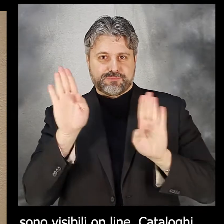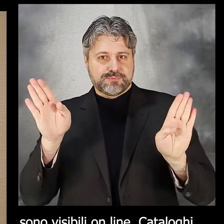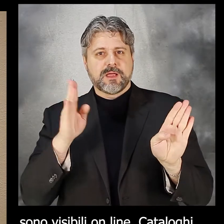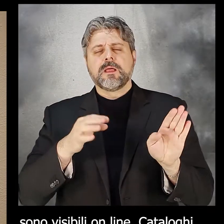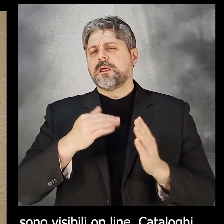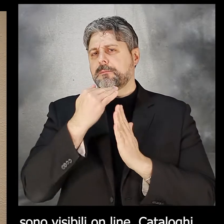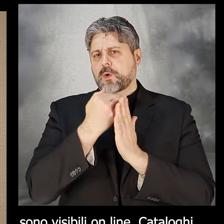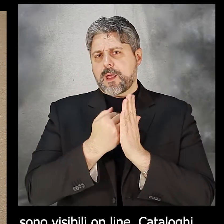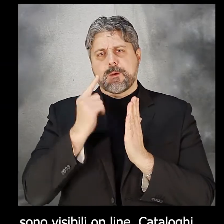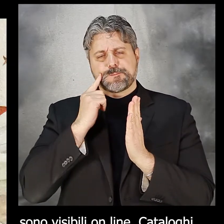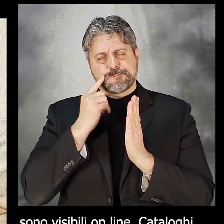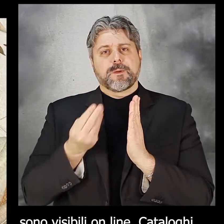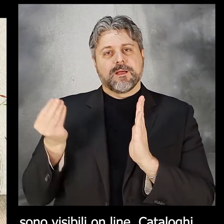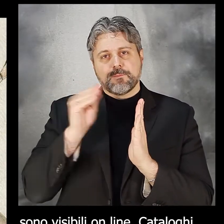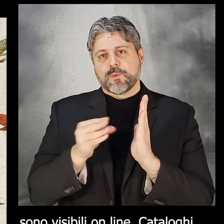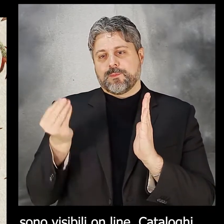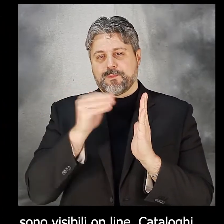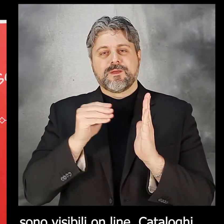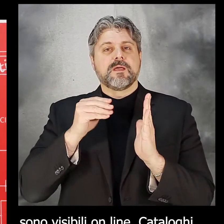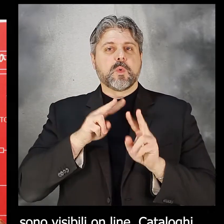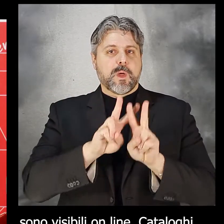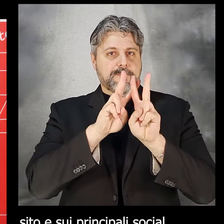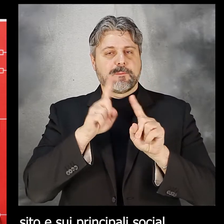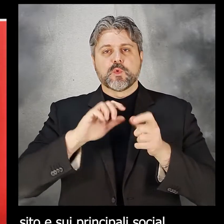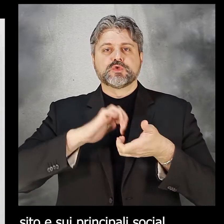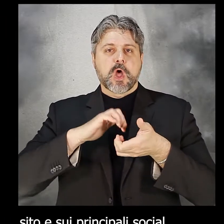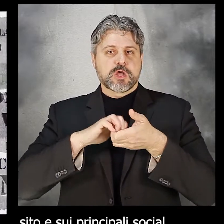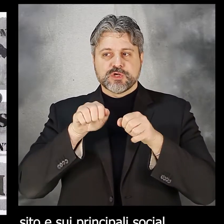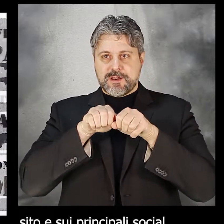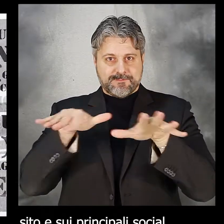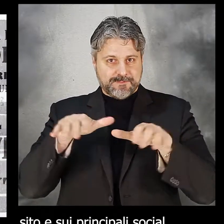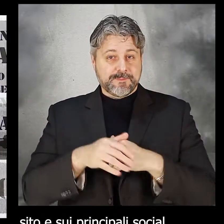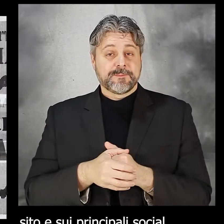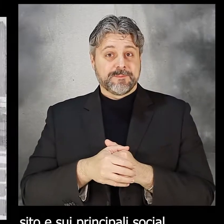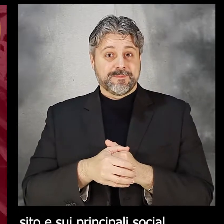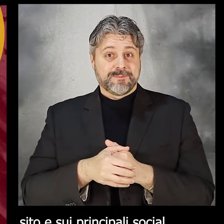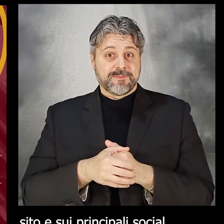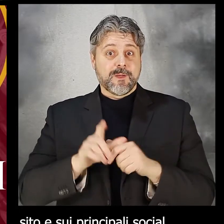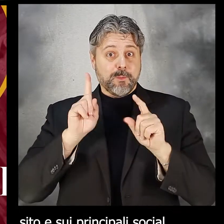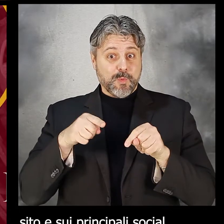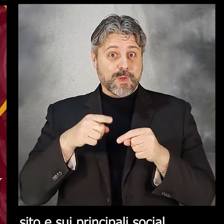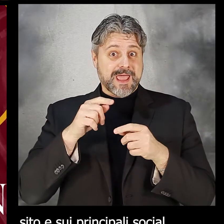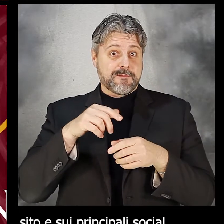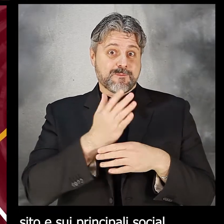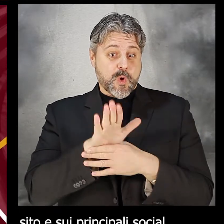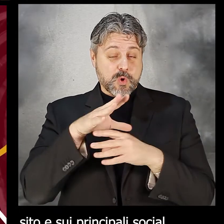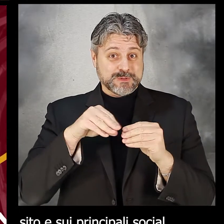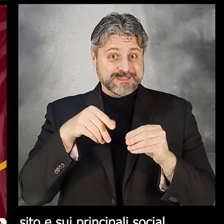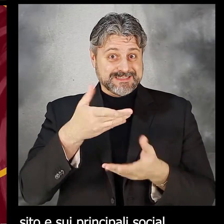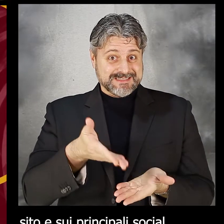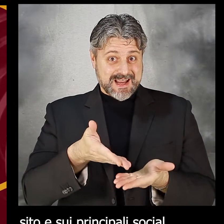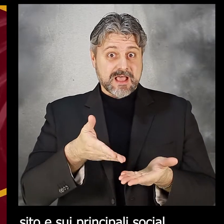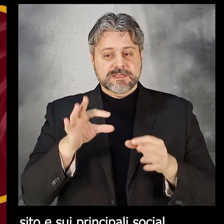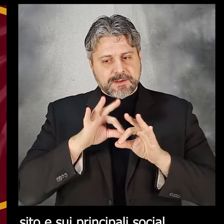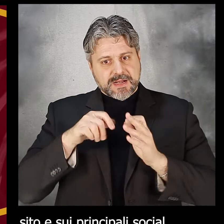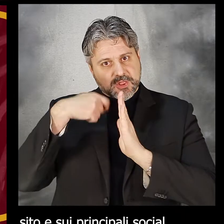biografie degli artisti sono sistematicamente pubblicati sul sito e sui principati social. Non farà eccezione